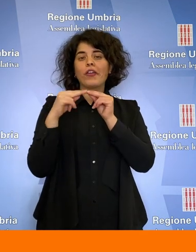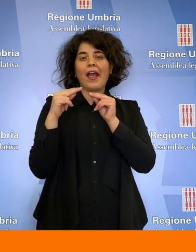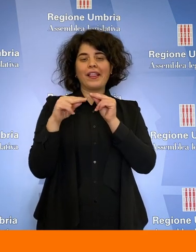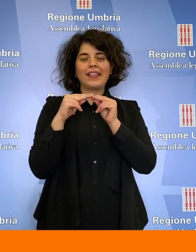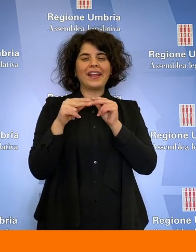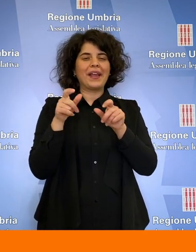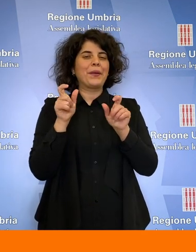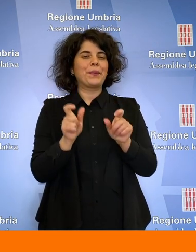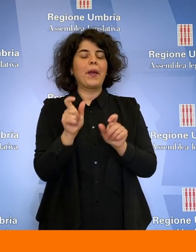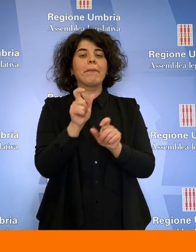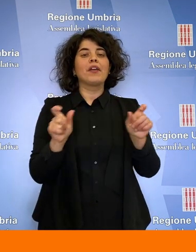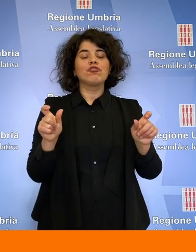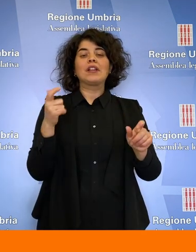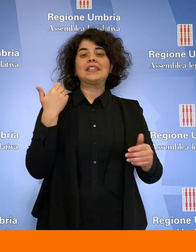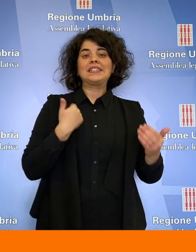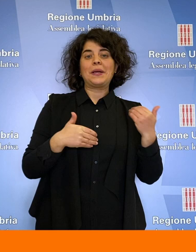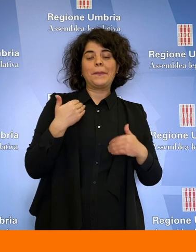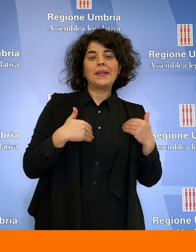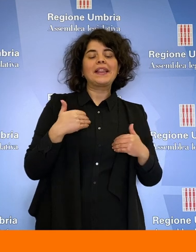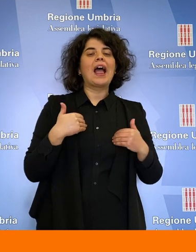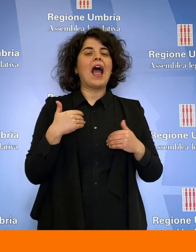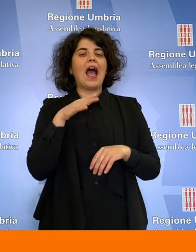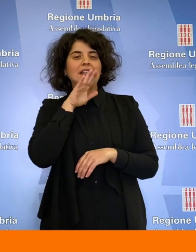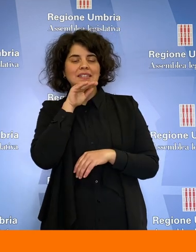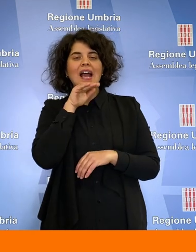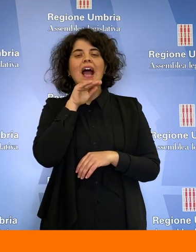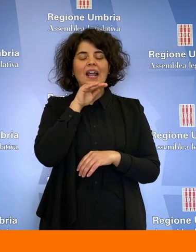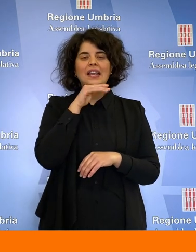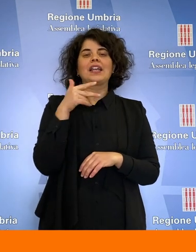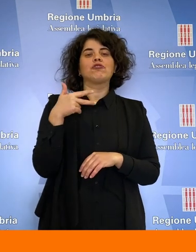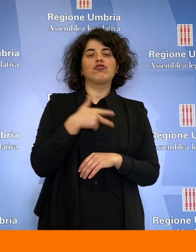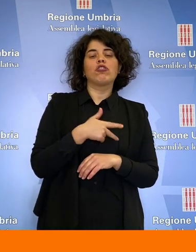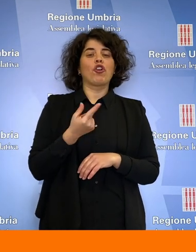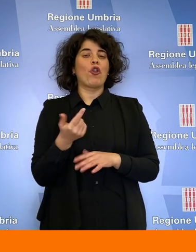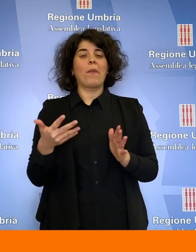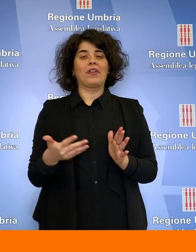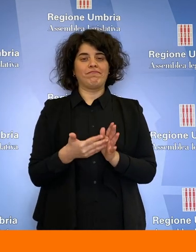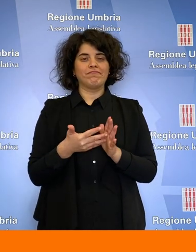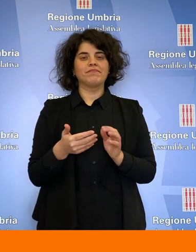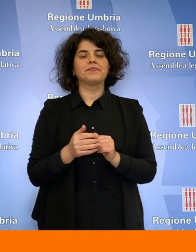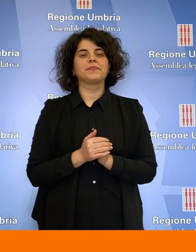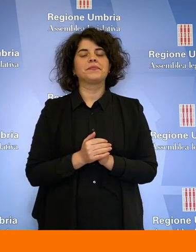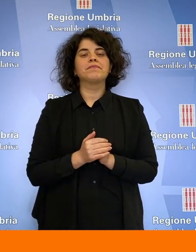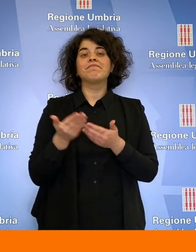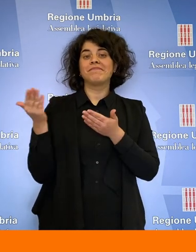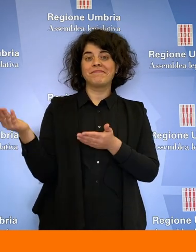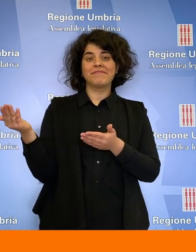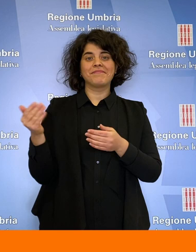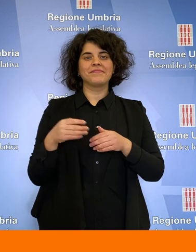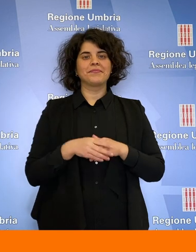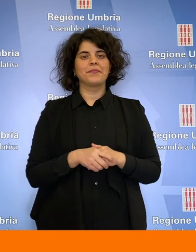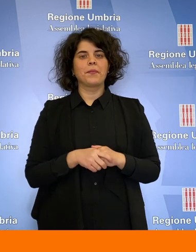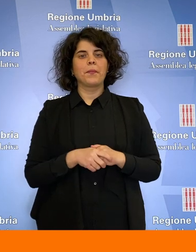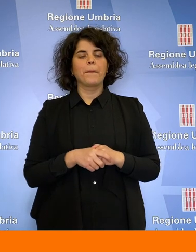odontoiatriche per persone con disabilità anziane e con fragilità socio-economiche. Il servizio.